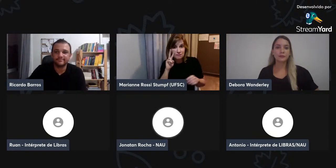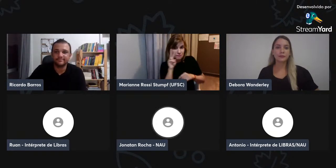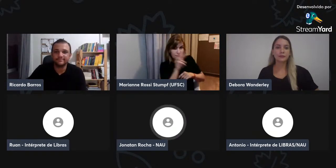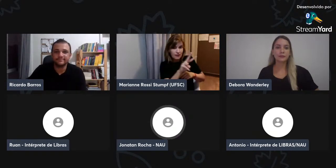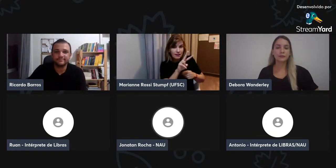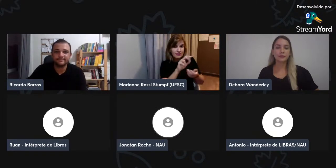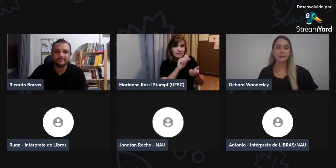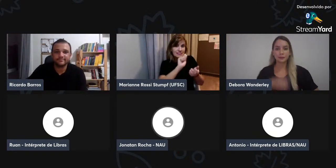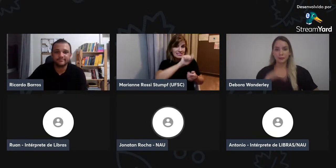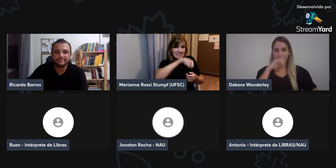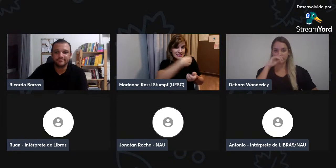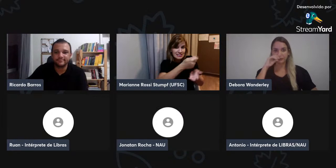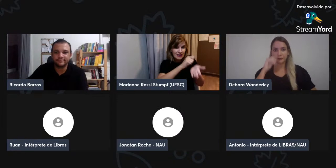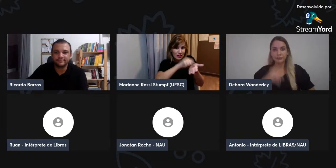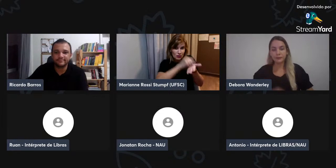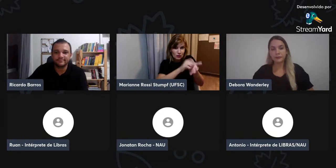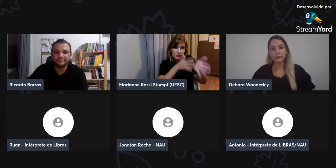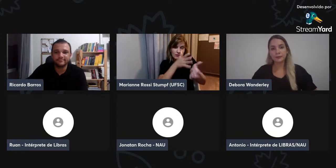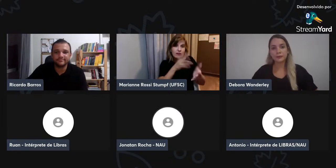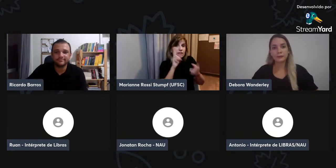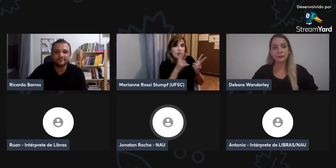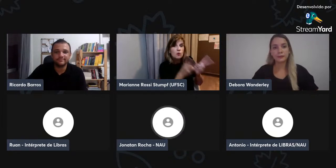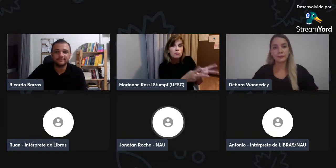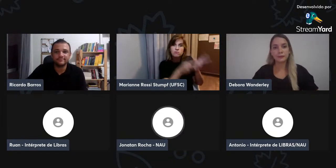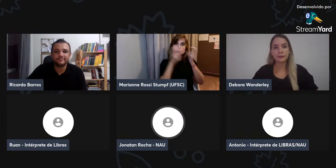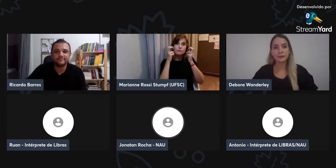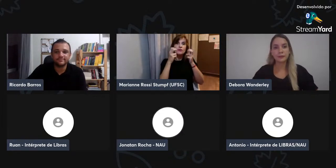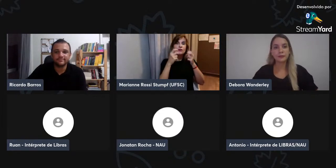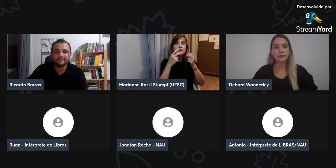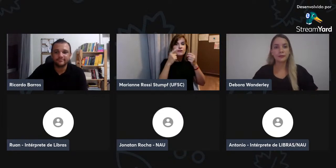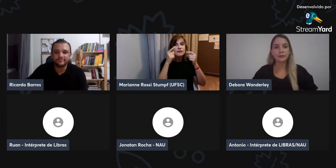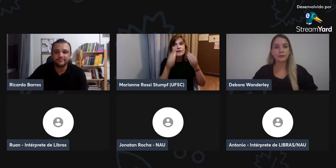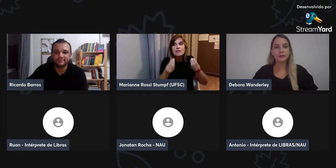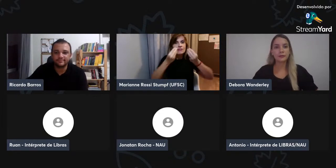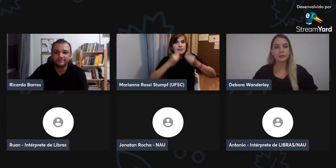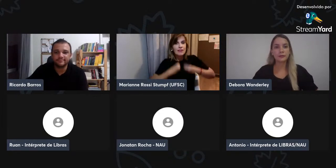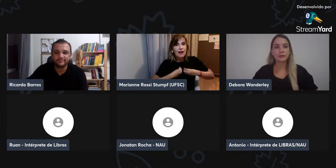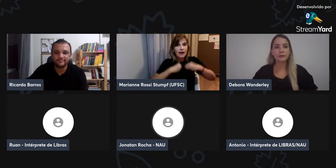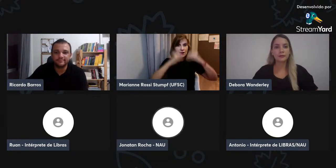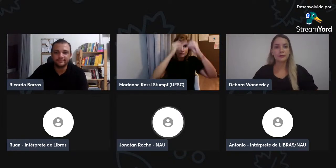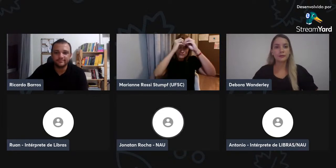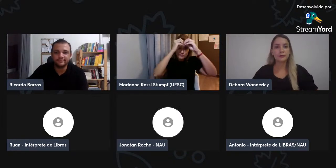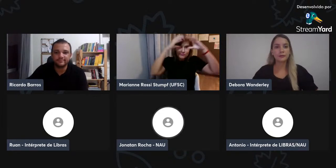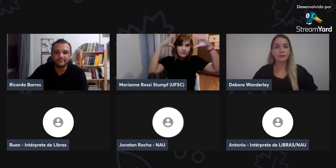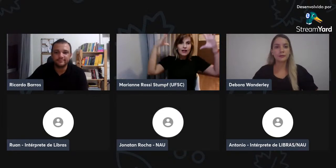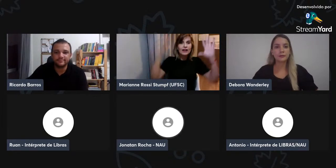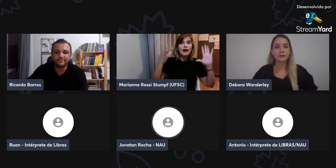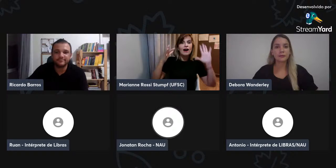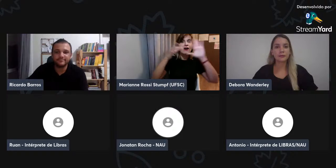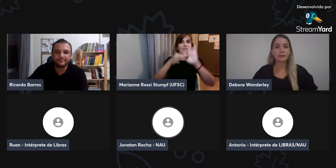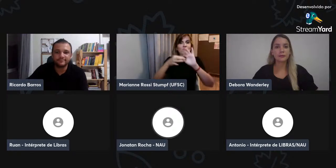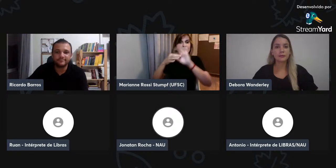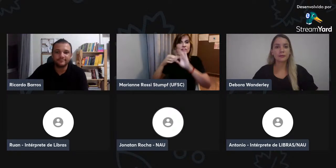esse trabalho nesse sentido, né, de ver o sinal, entender, adquirir esse sinal e